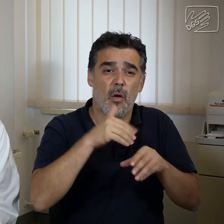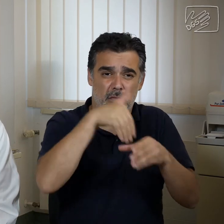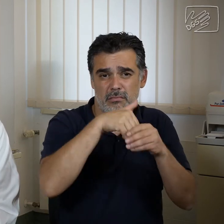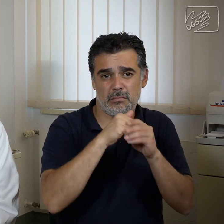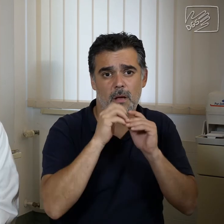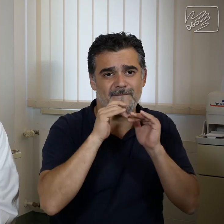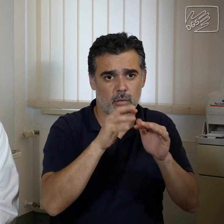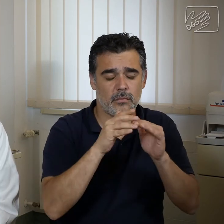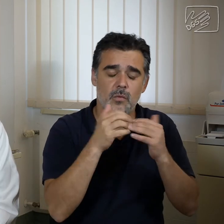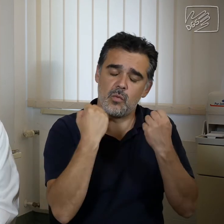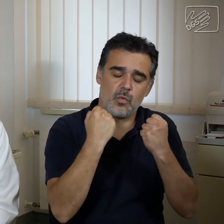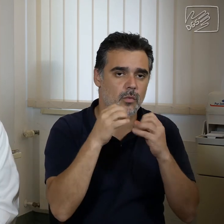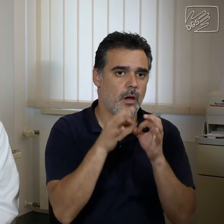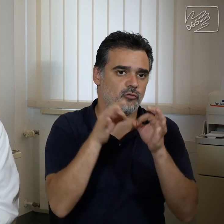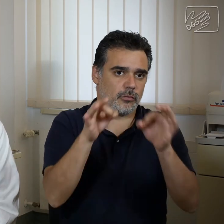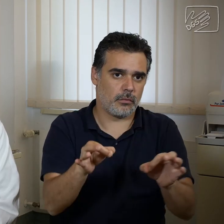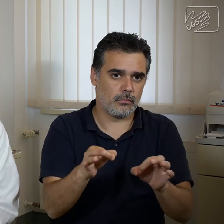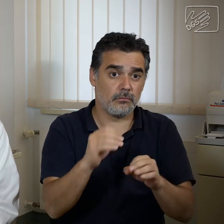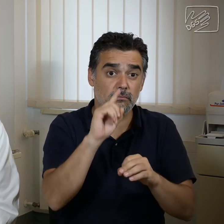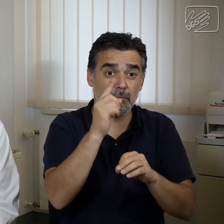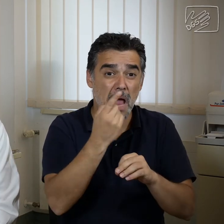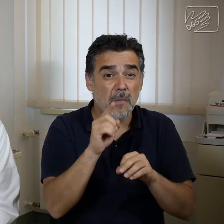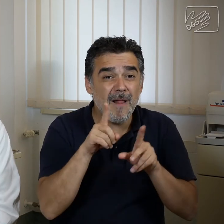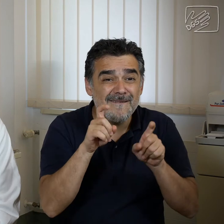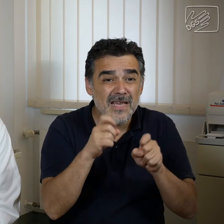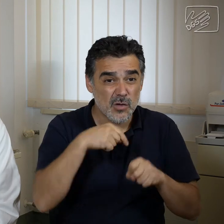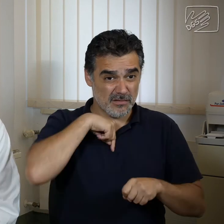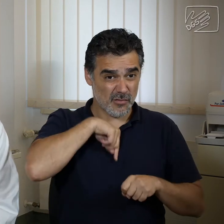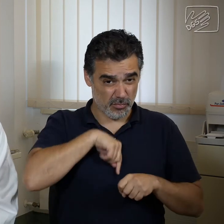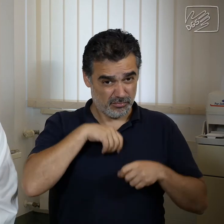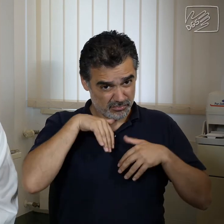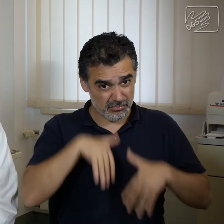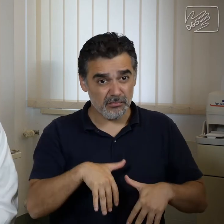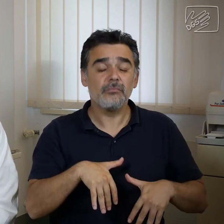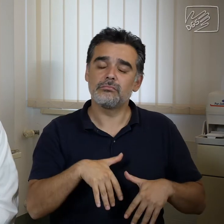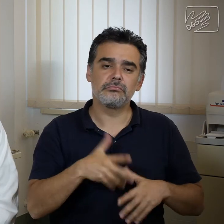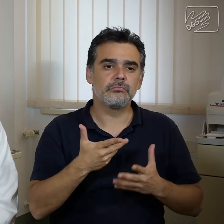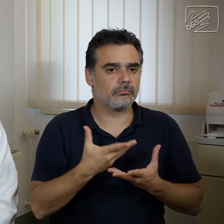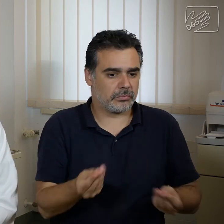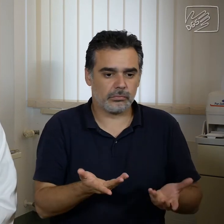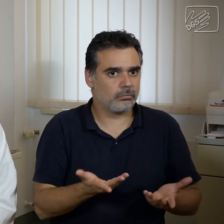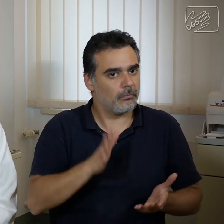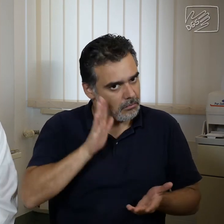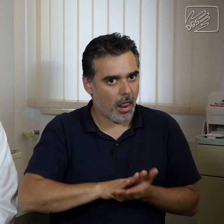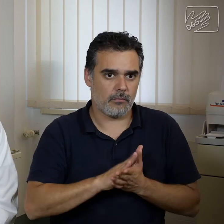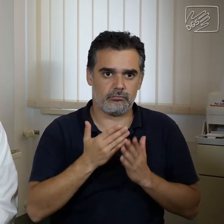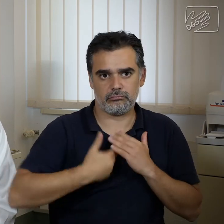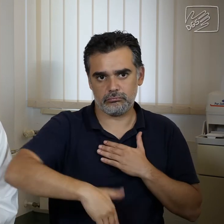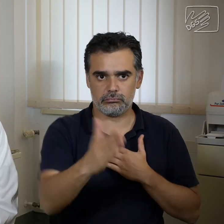besonders ansteckend. Wenn man einmal das Virus im Körper hat, kriegt man das eigentlich auch nicht mehr raus. Ihr solltet unbedingt dies in einem Arzt